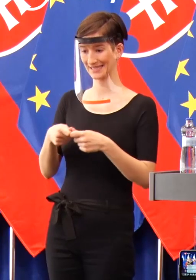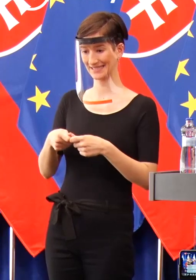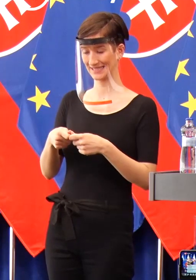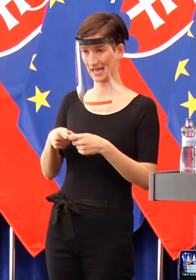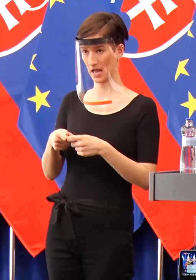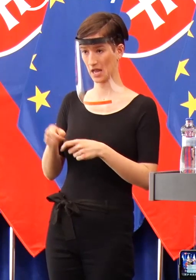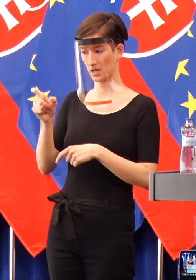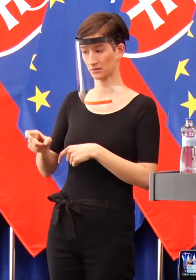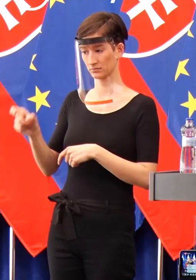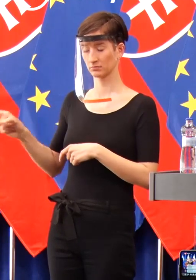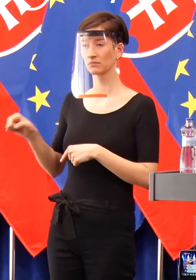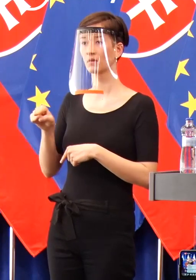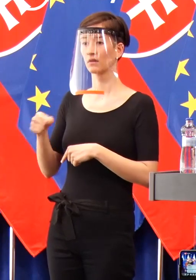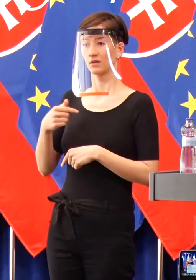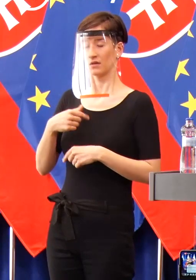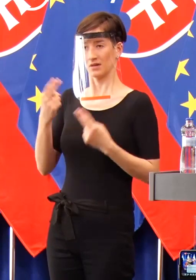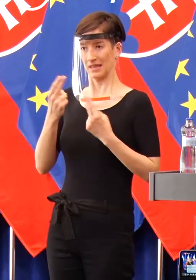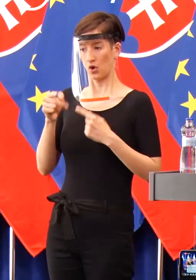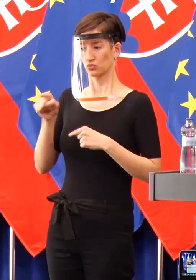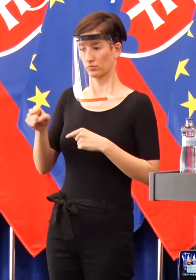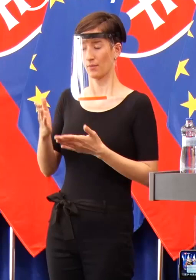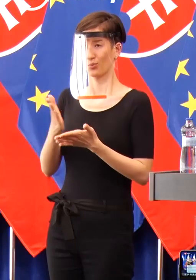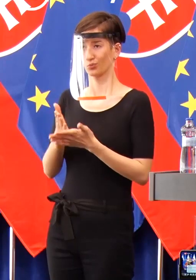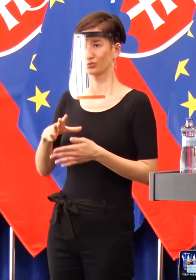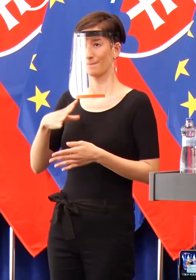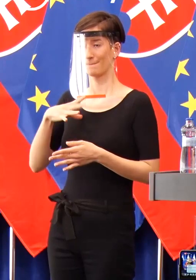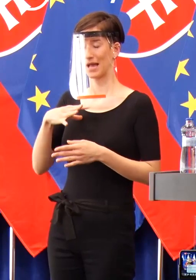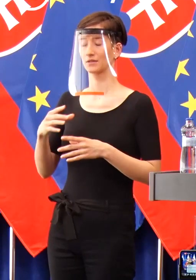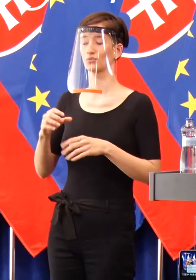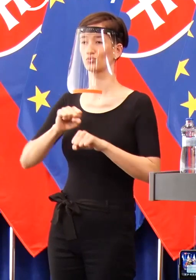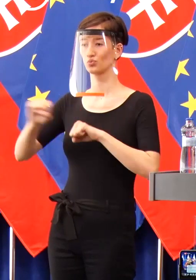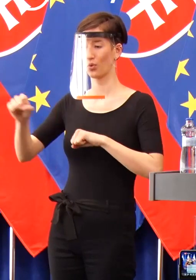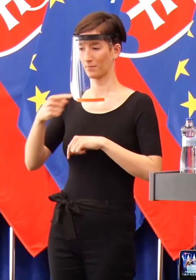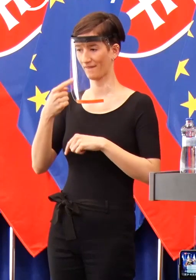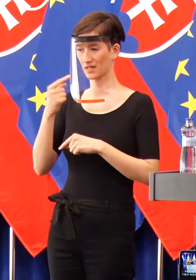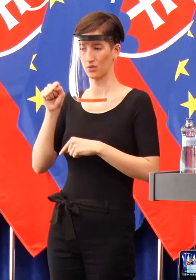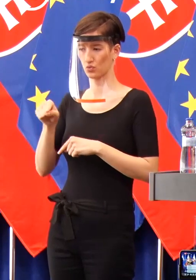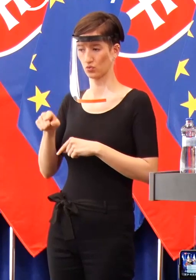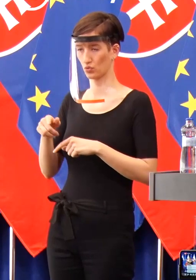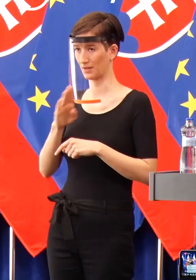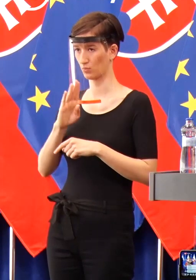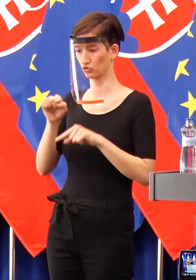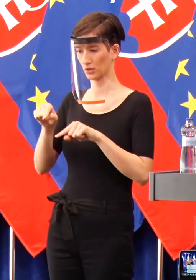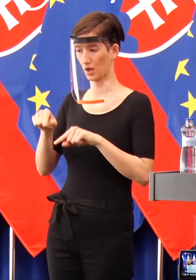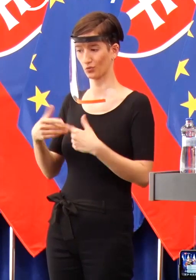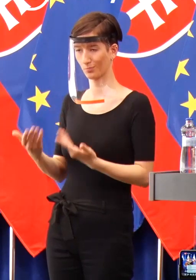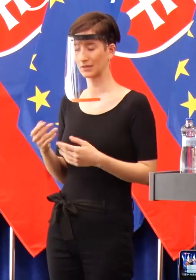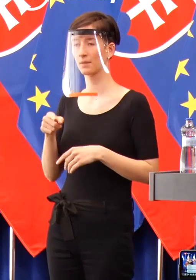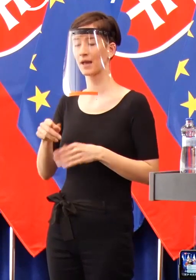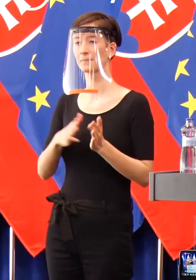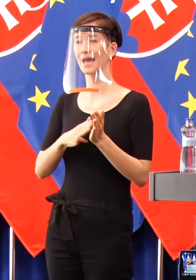toto je šialné, musí skončiť. Alebo pán Vyskupič na riadenie krajiny je potrebný zdravý rozum a mali by sme ho konečne začať používať?